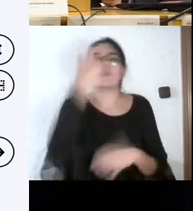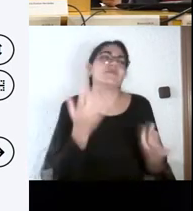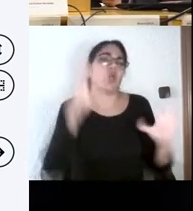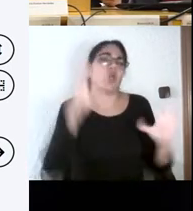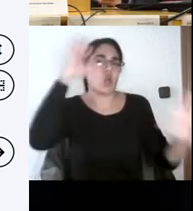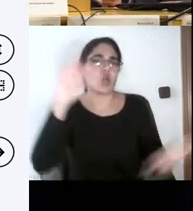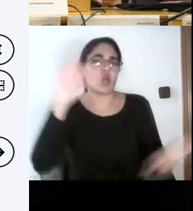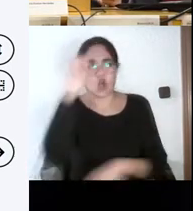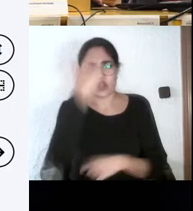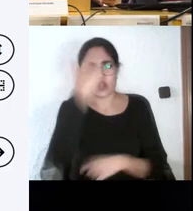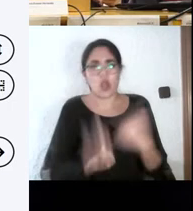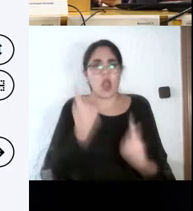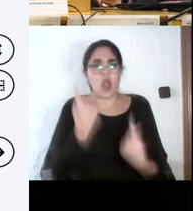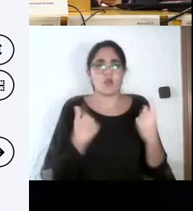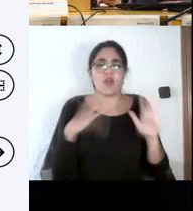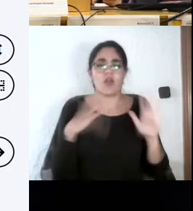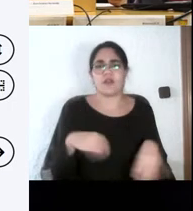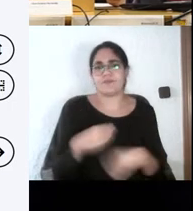básicos...